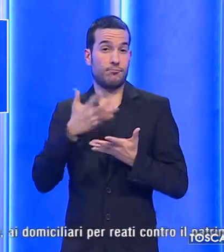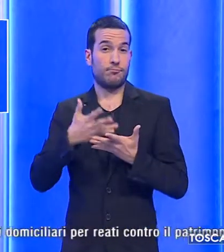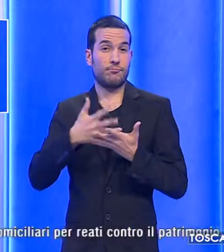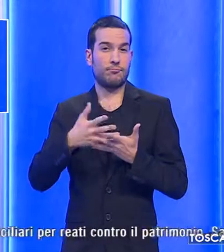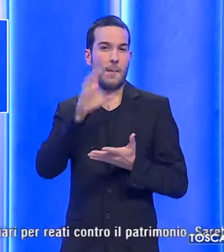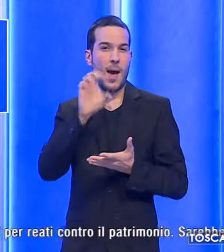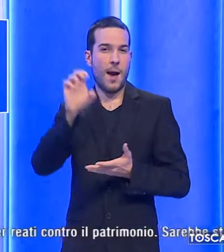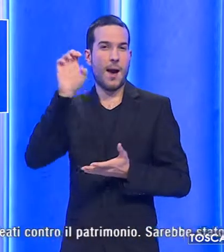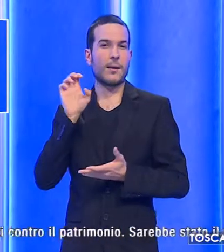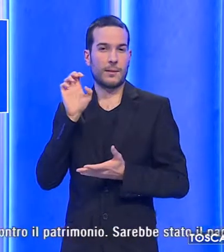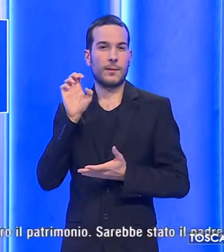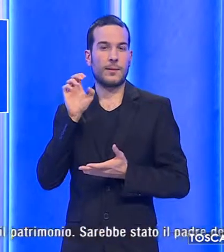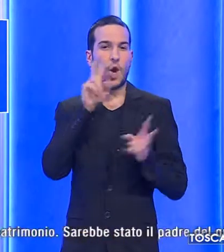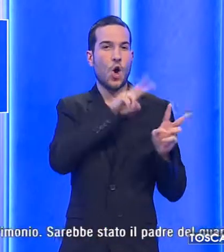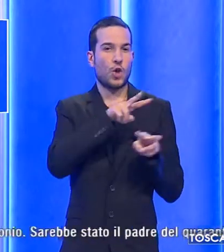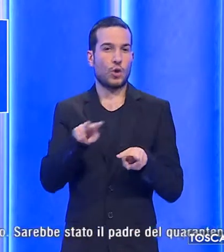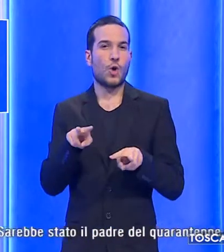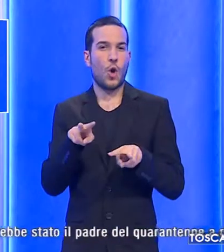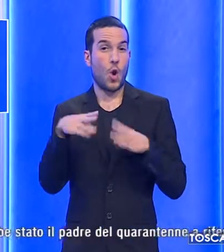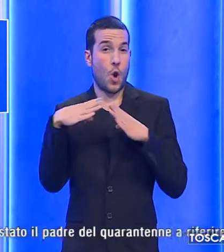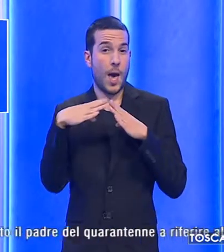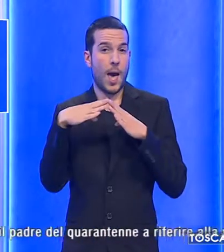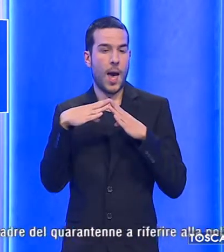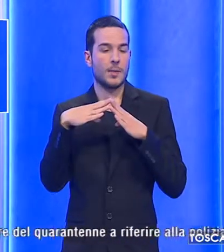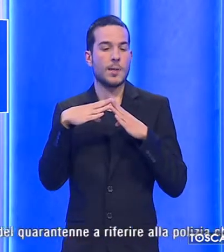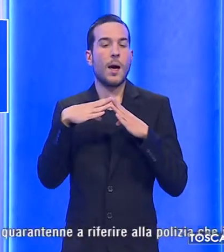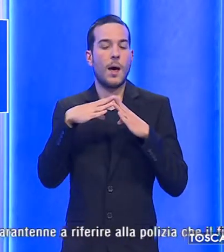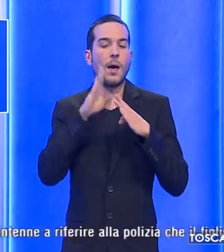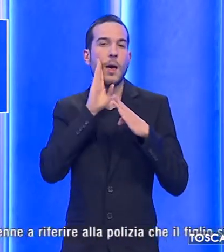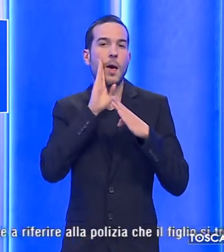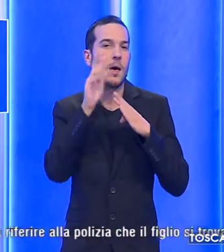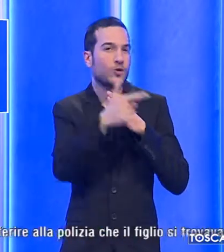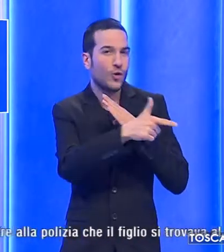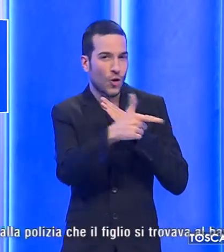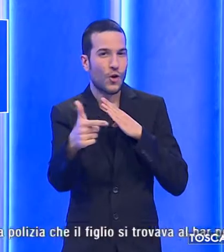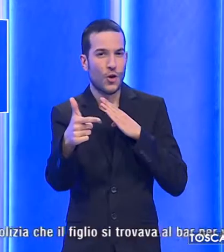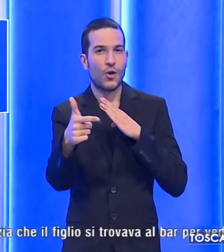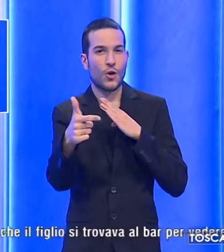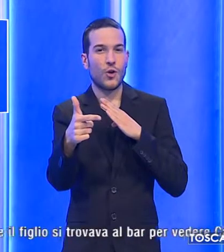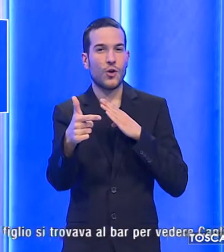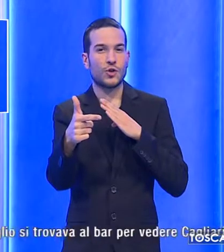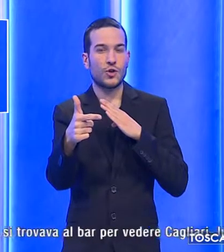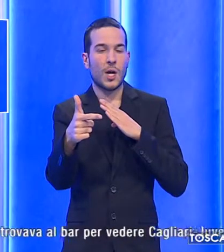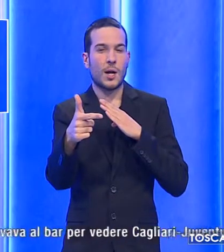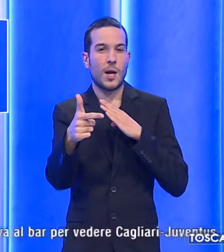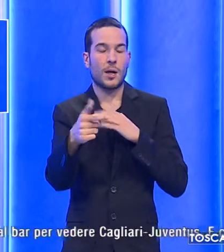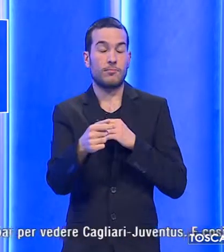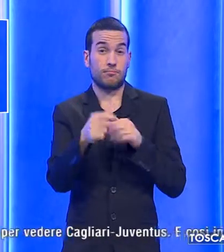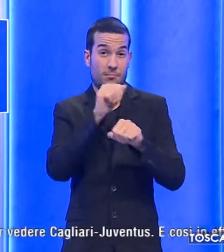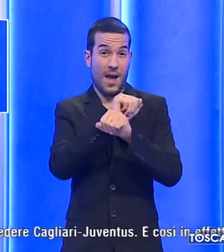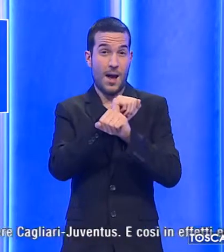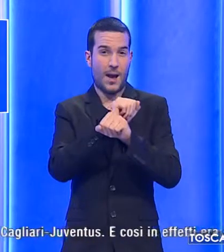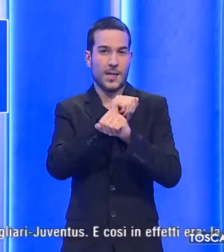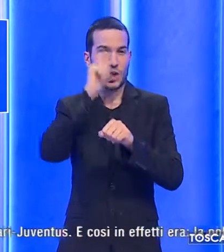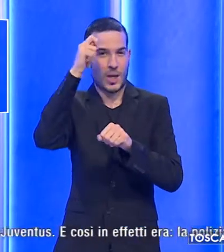sera gli agenti durante il controllo non hanno trovato nella sua abitazione l'uomo ai domiciliari per reati contro il